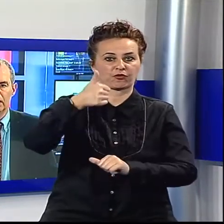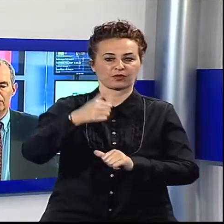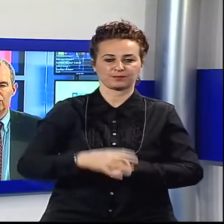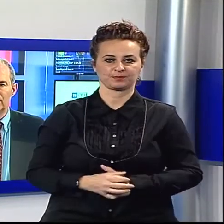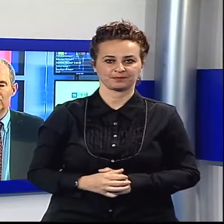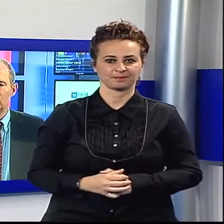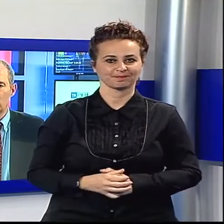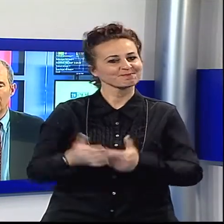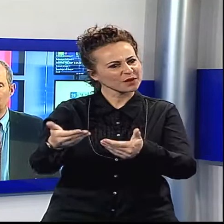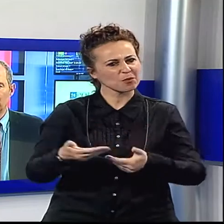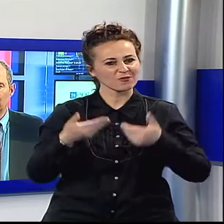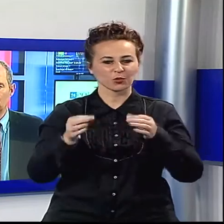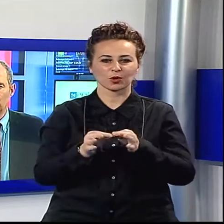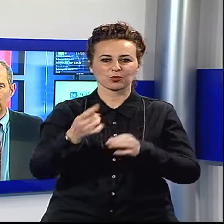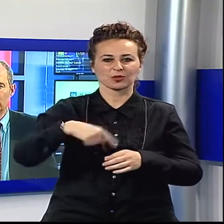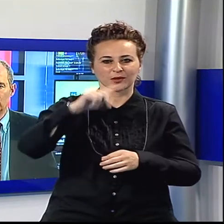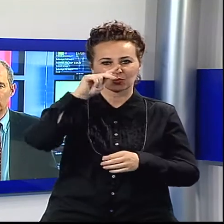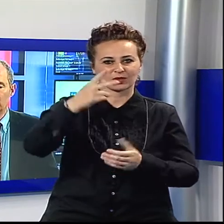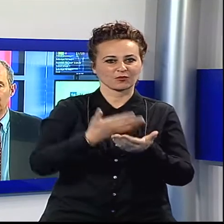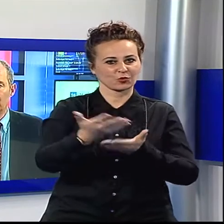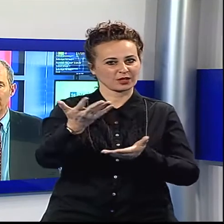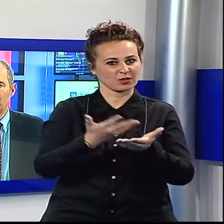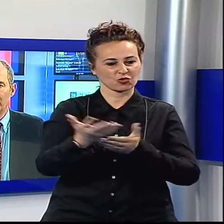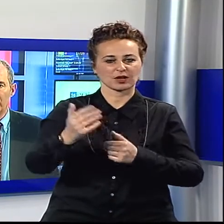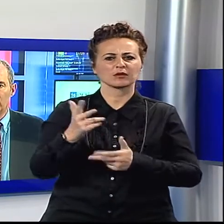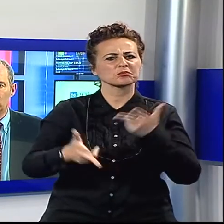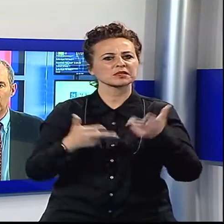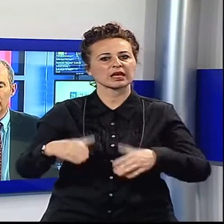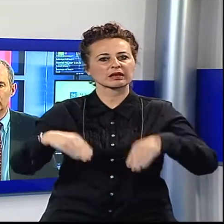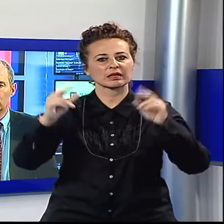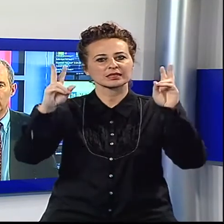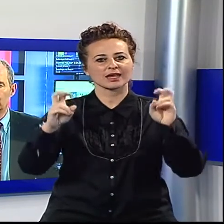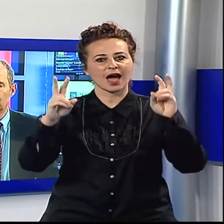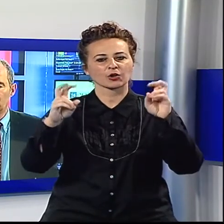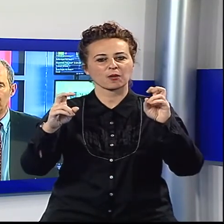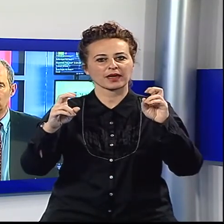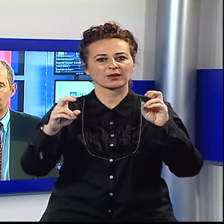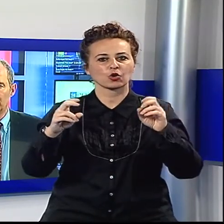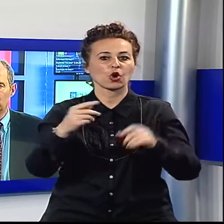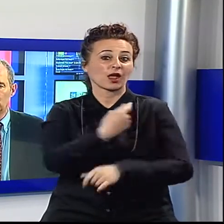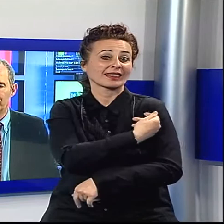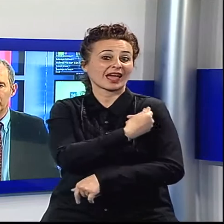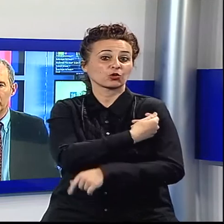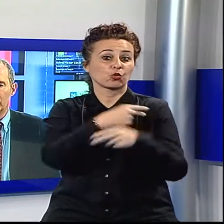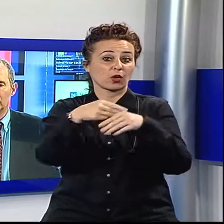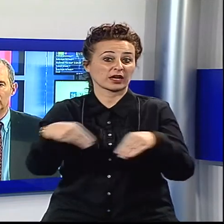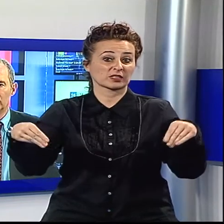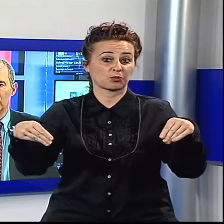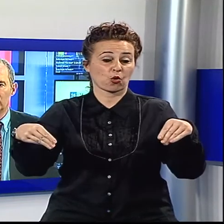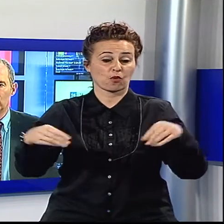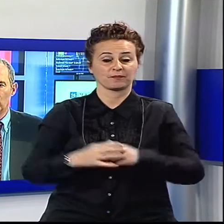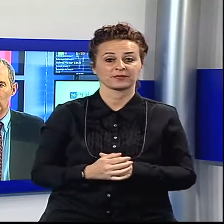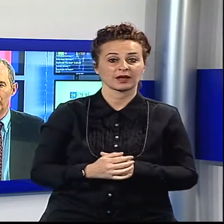Ben trovati a questo nuovo appuntamento con il TG Noi, in primo piano il Tattoo Expo, appuntamento che è